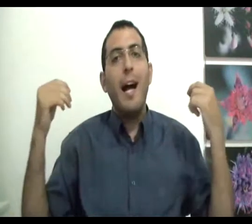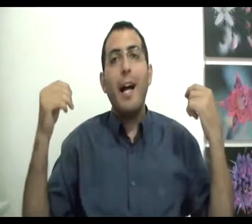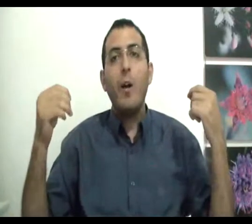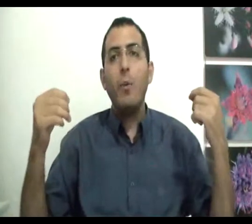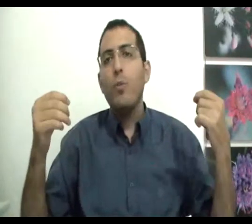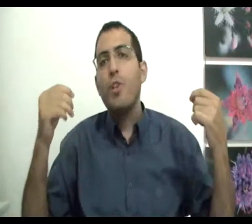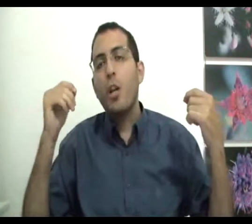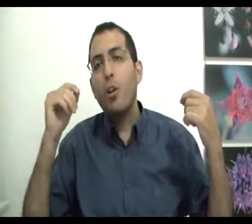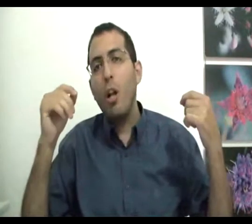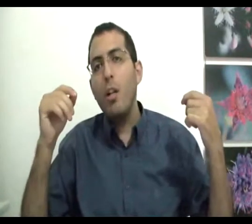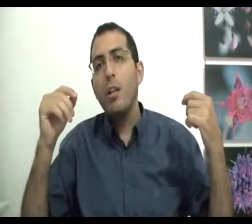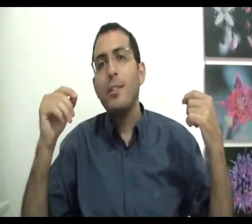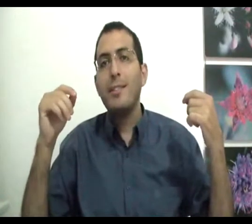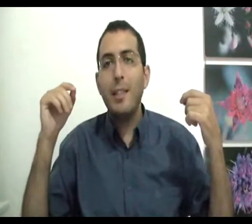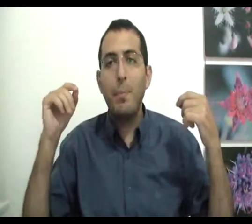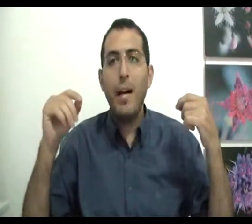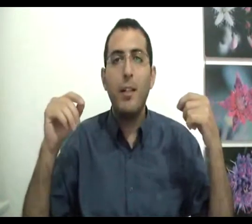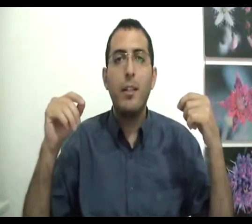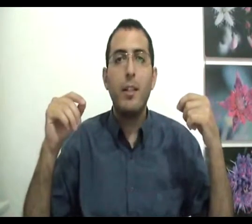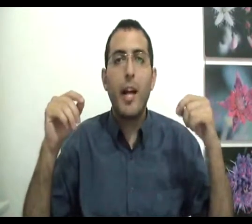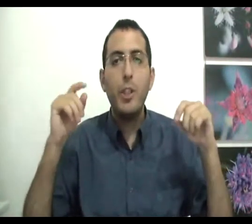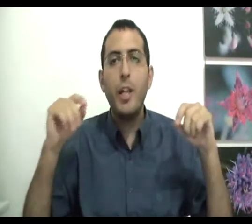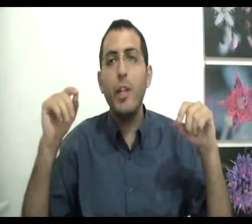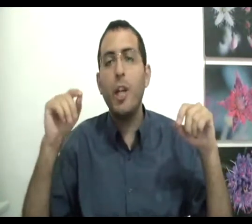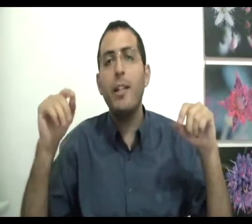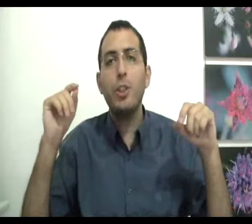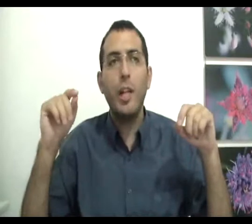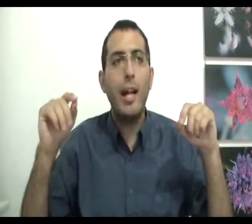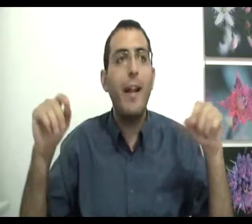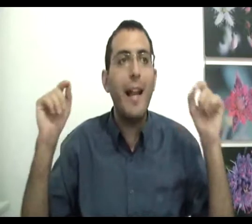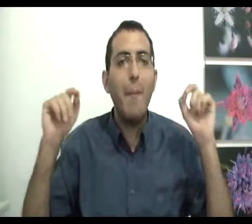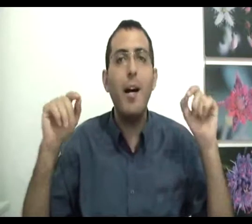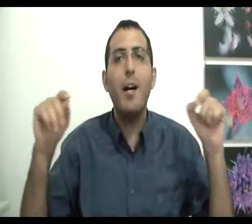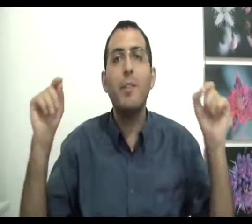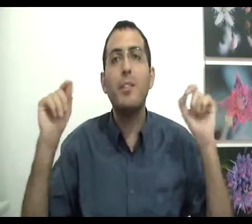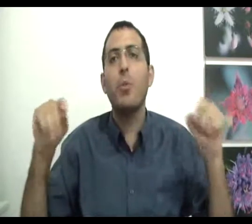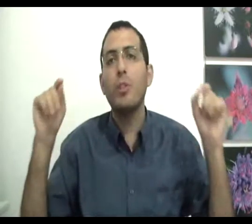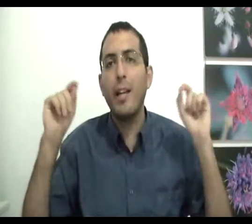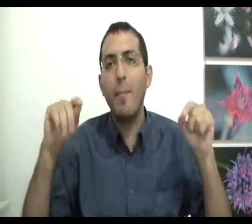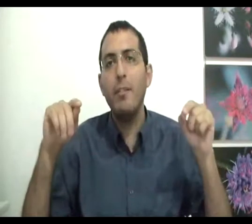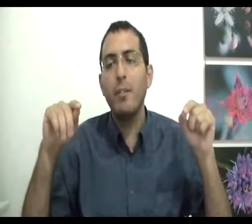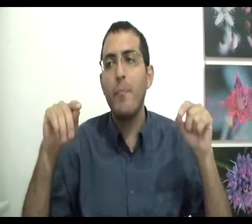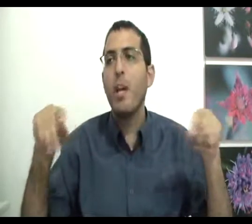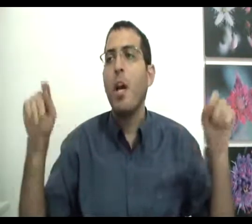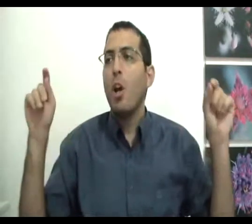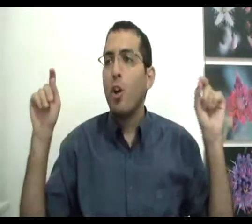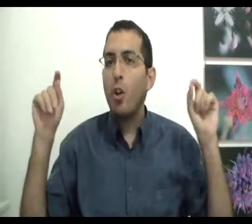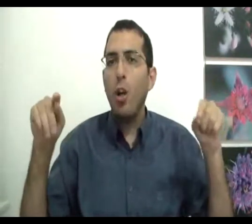הרעיון הוא שכל סיבה כאשר נשאל את השאלה למה המציאות קיימת כל